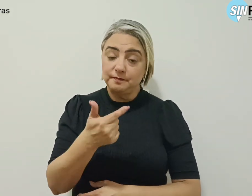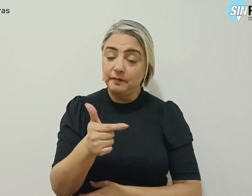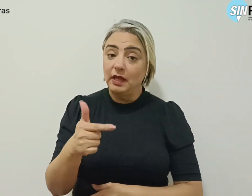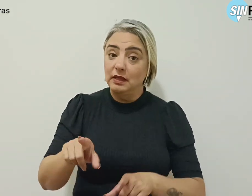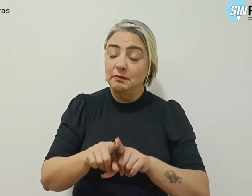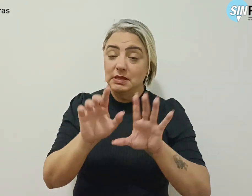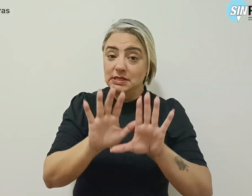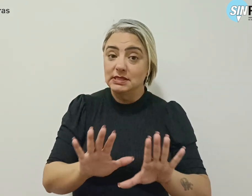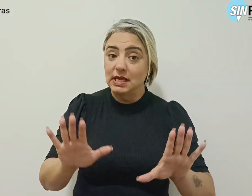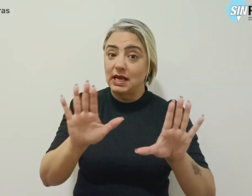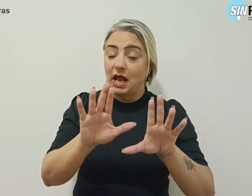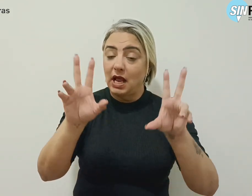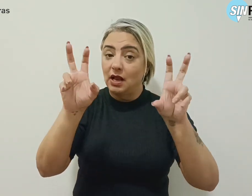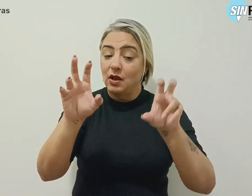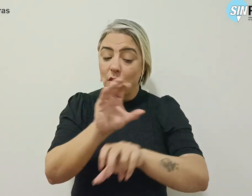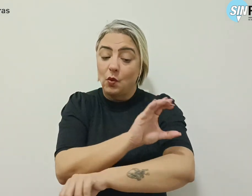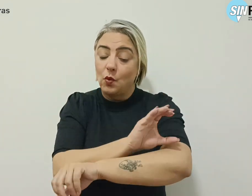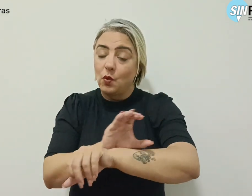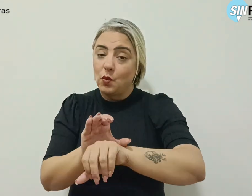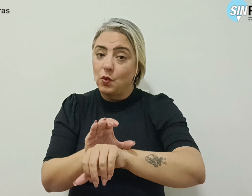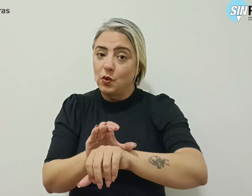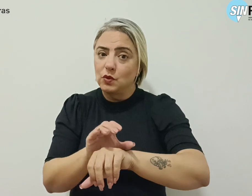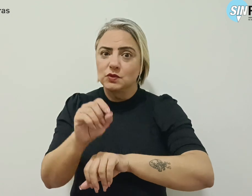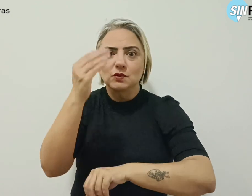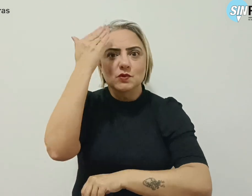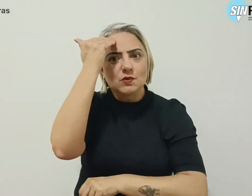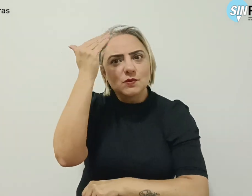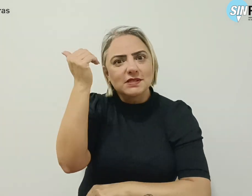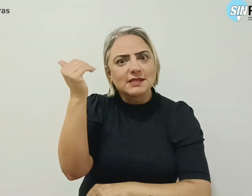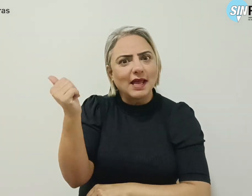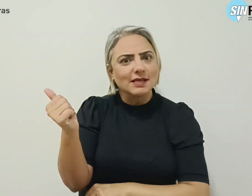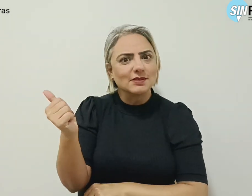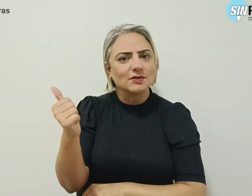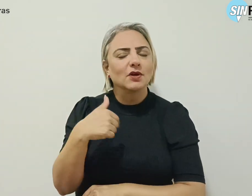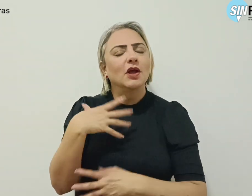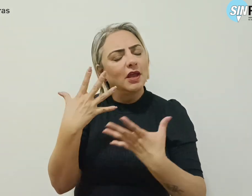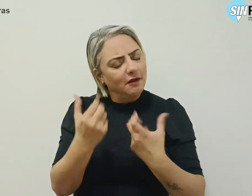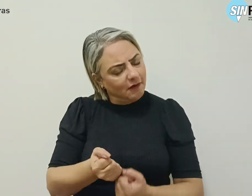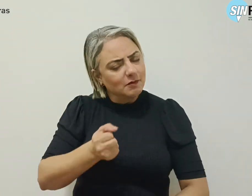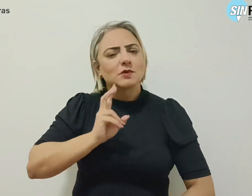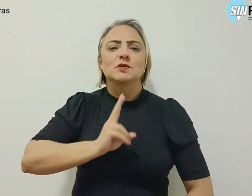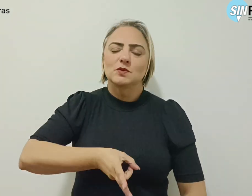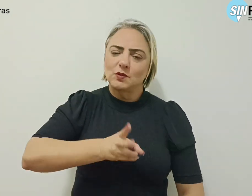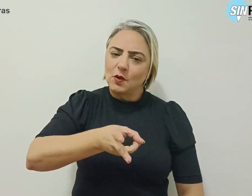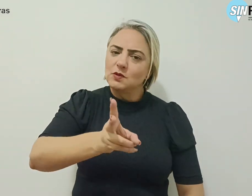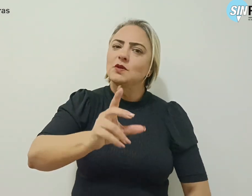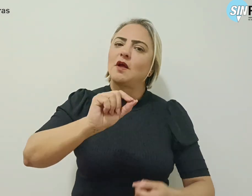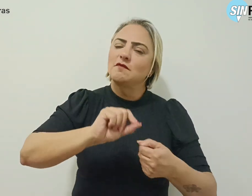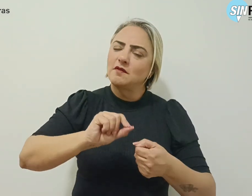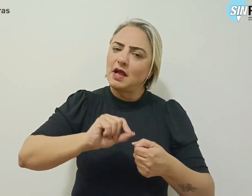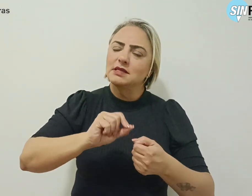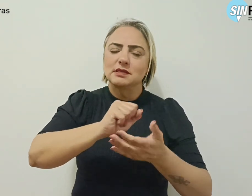assuntos, o curso está sendo um sucesso e vamos continuar fazendo as ações